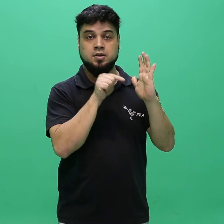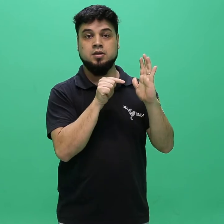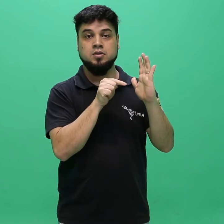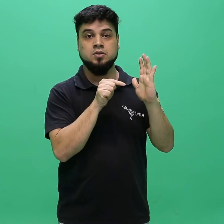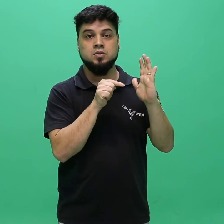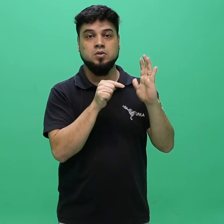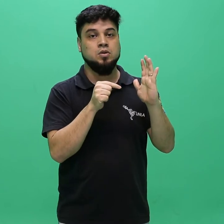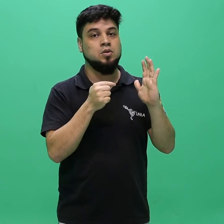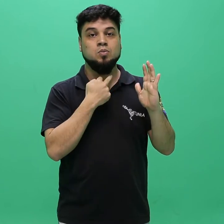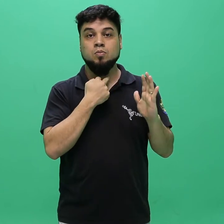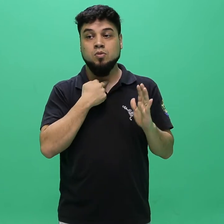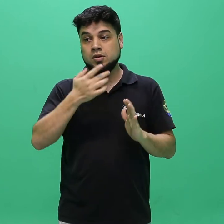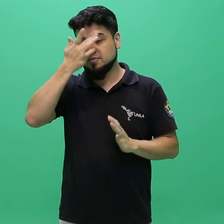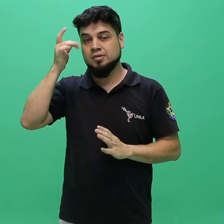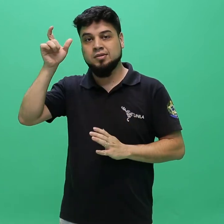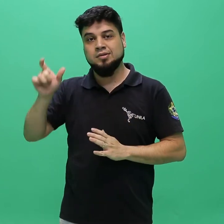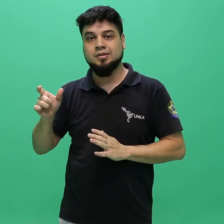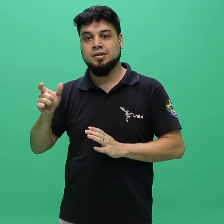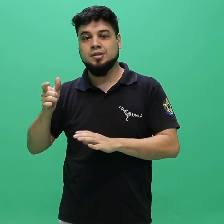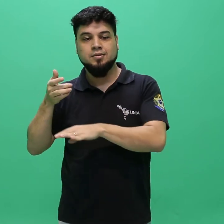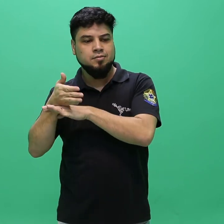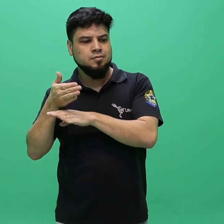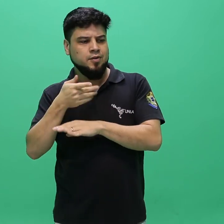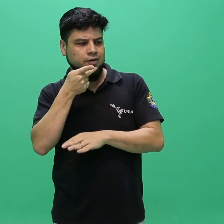não cabendo alegar desconhecimento.